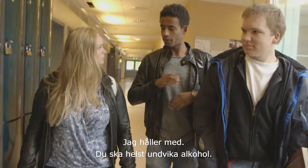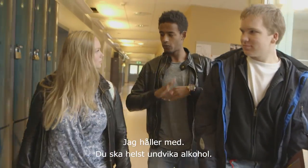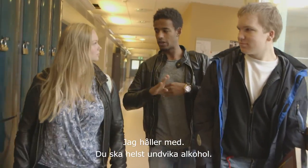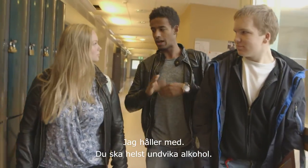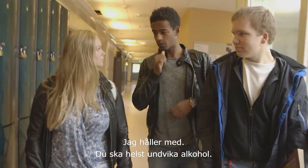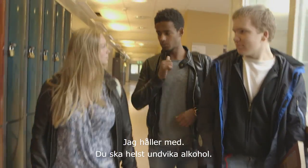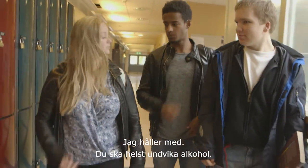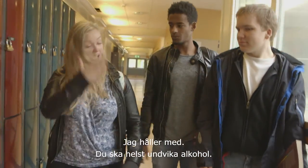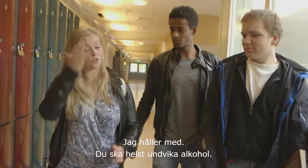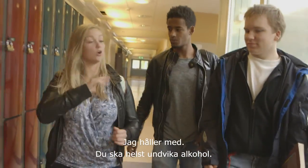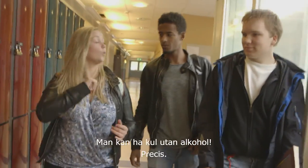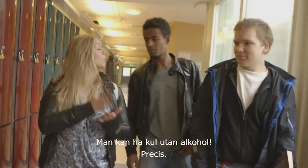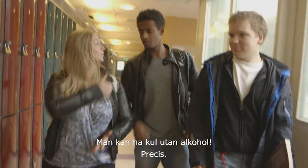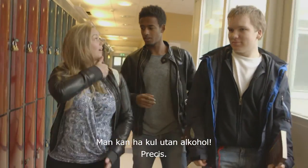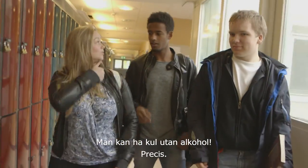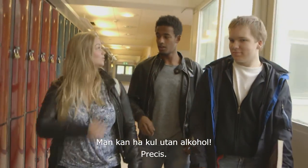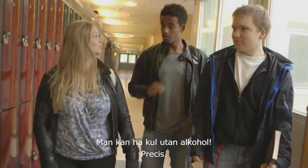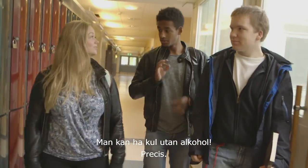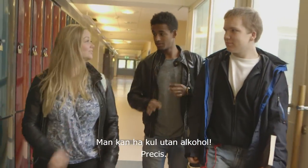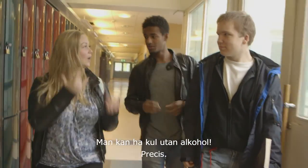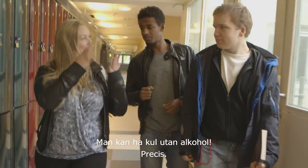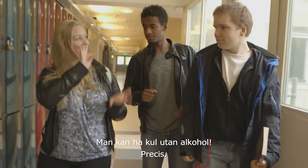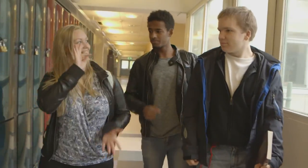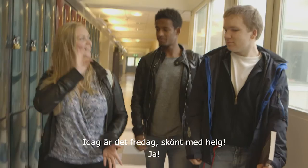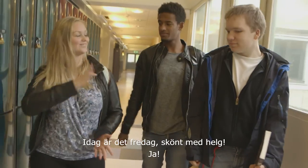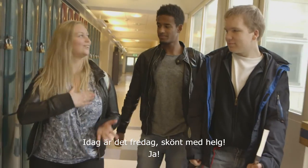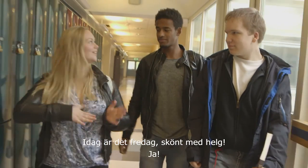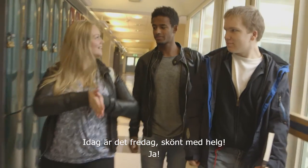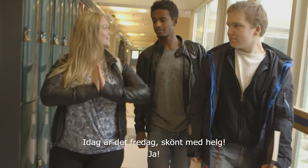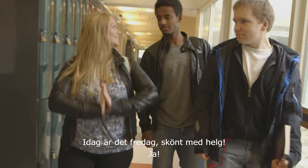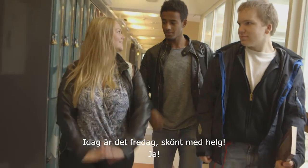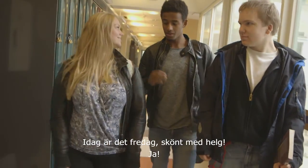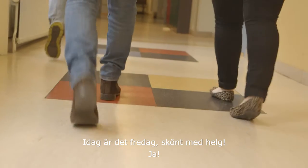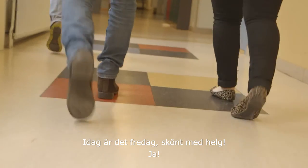helst försöka undvika alkohol. Man kan ha roligt utan alkohol. Idag är fredag. Skönt med helg.